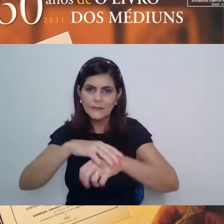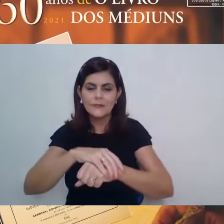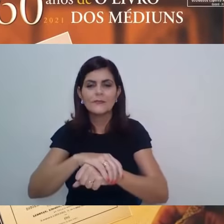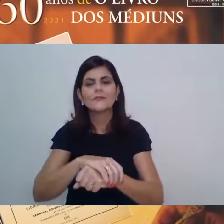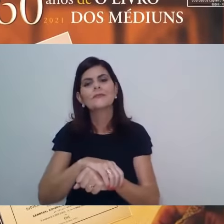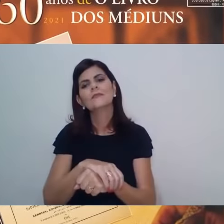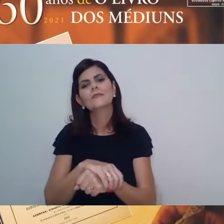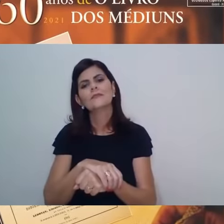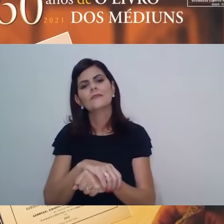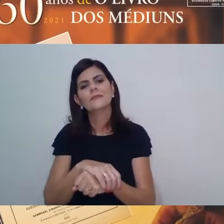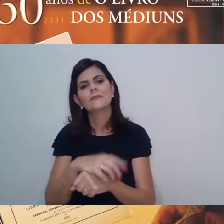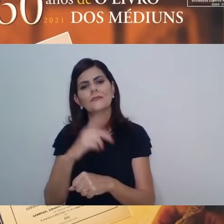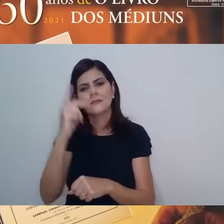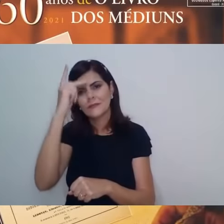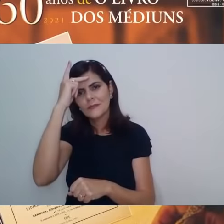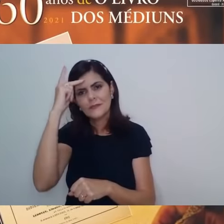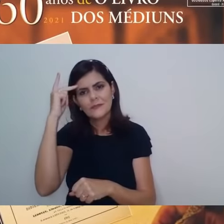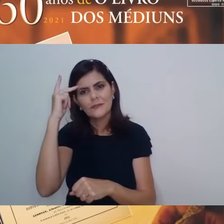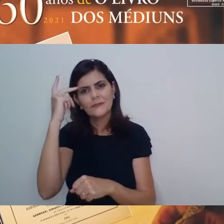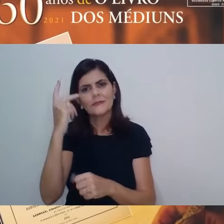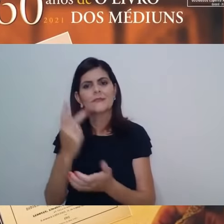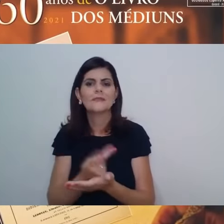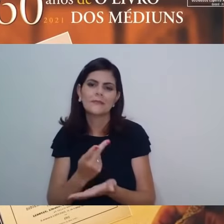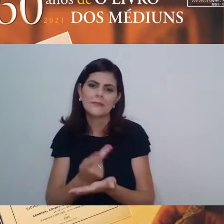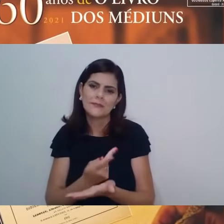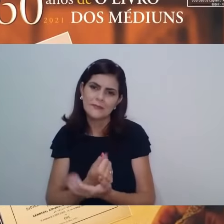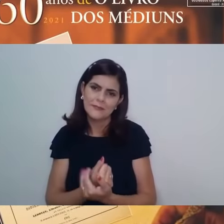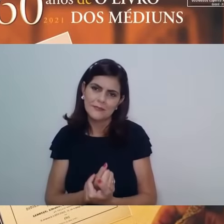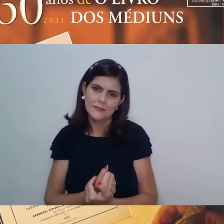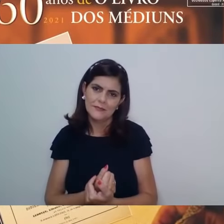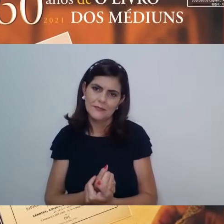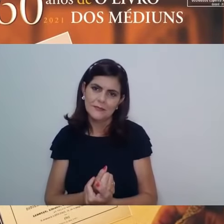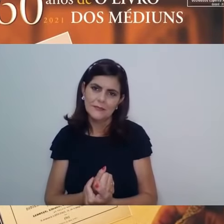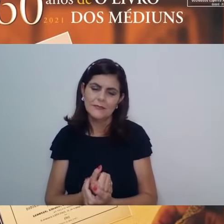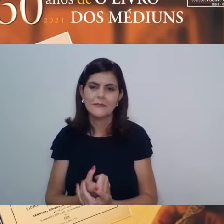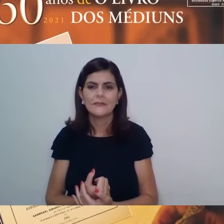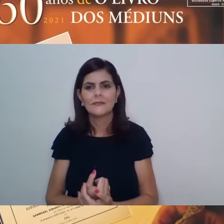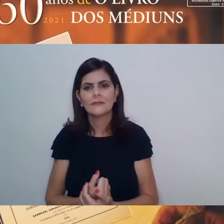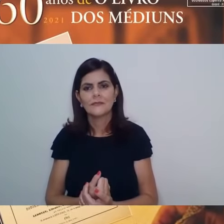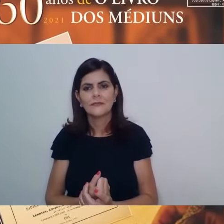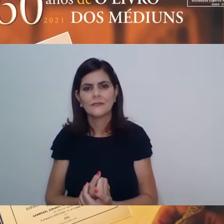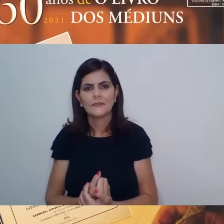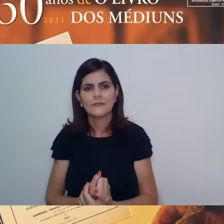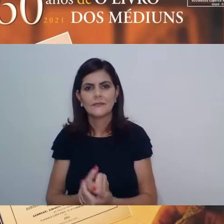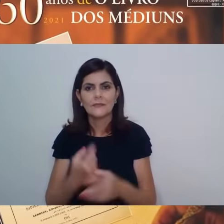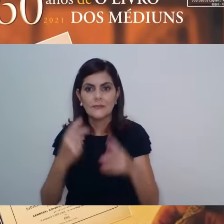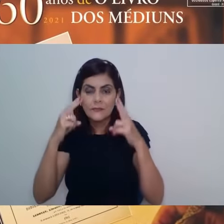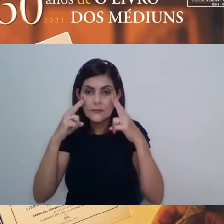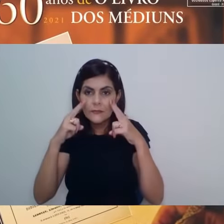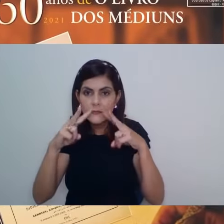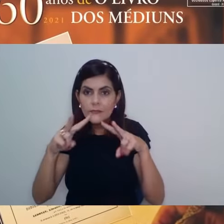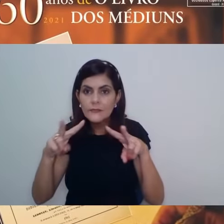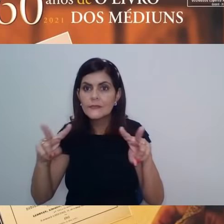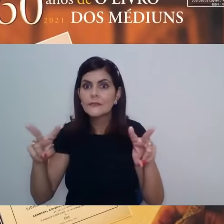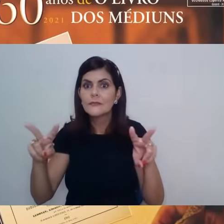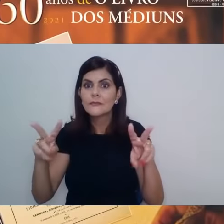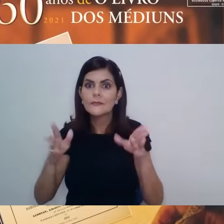Jesus, já dizia também Simão Pedro em sua epístola. o olhar para a frente,